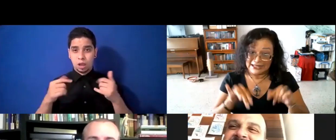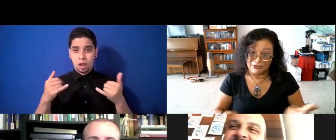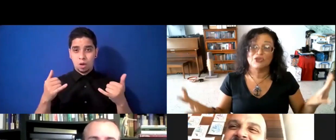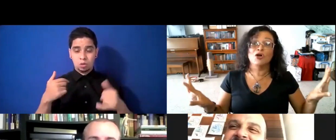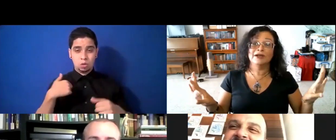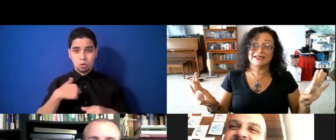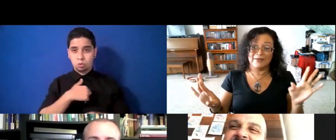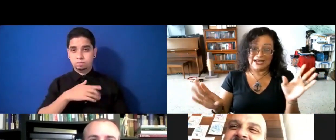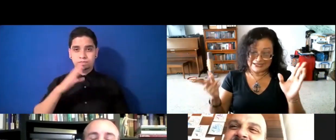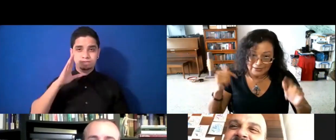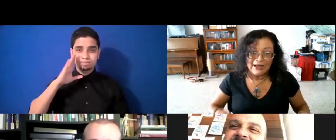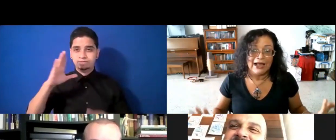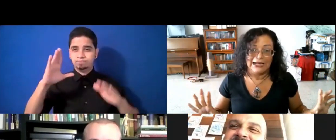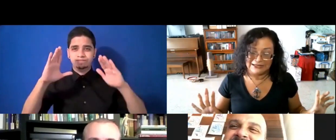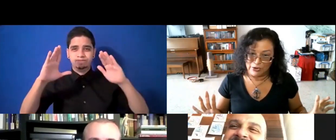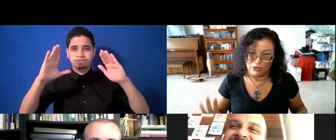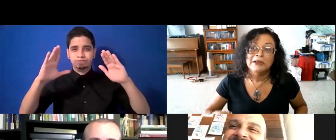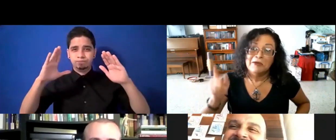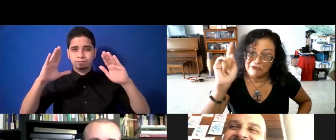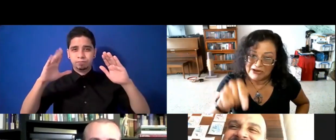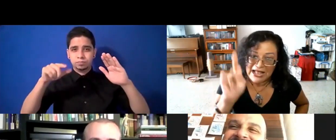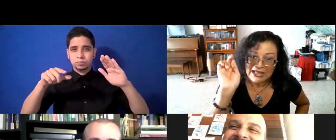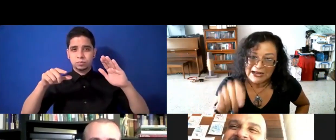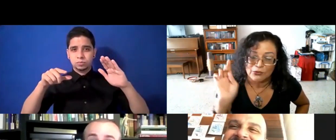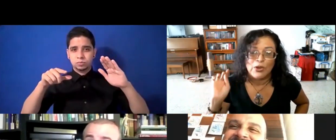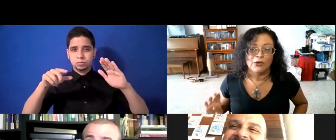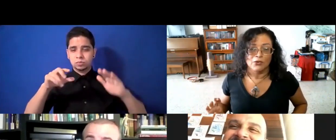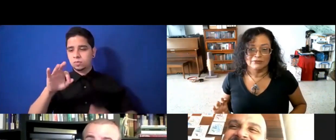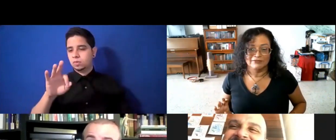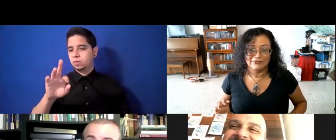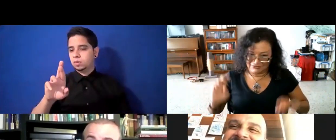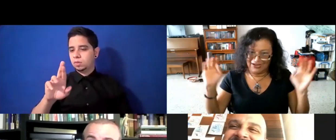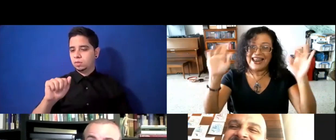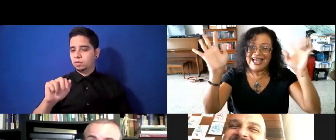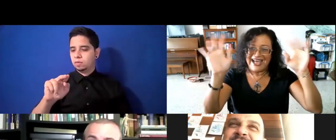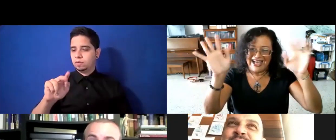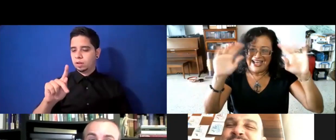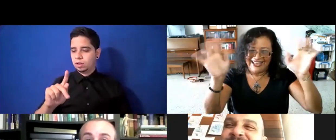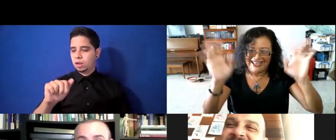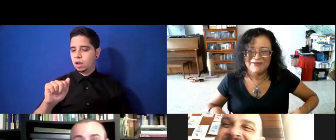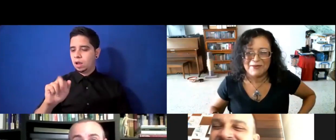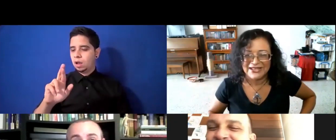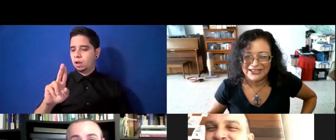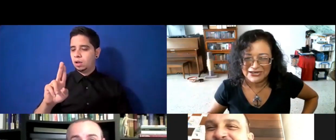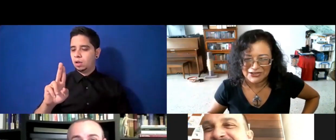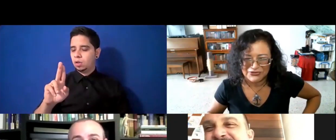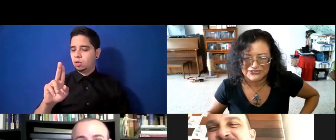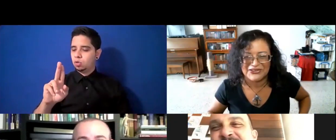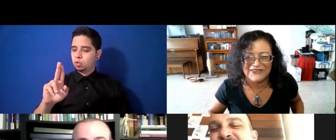atención que se merece al señor, Frank Arduengo. ¡Hola! Saludos. Saludos. Saludos a todos.